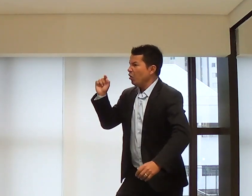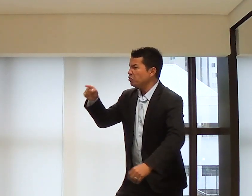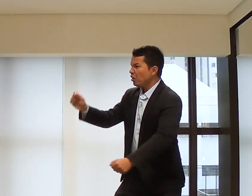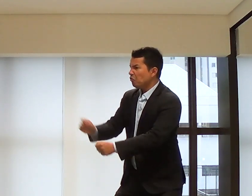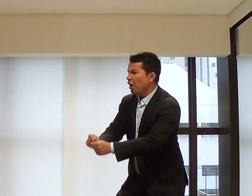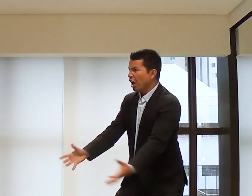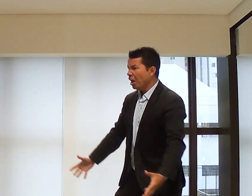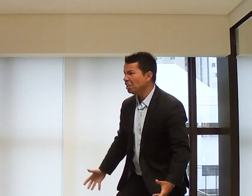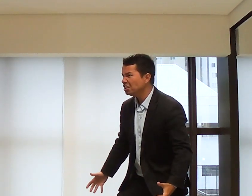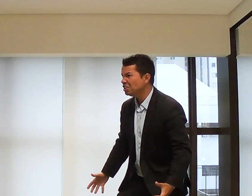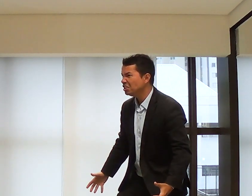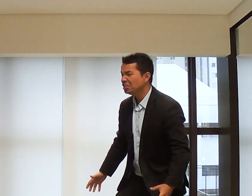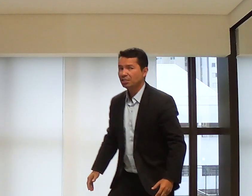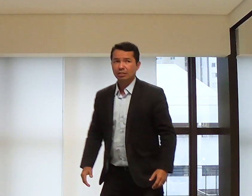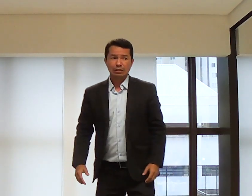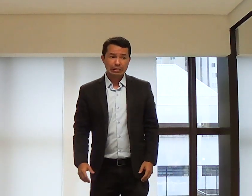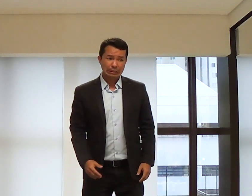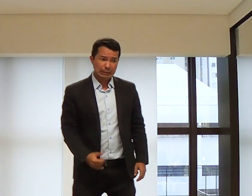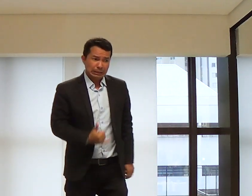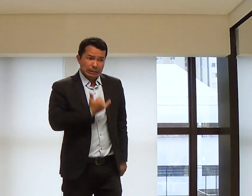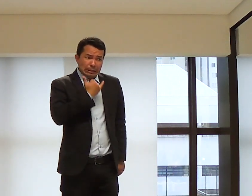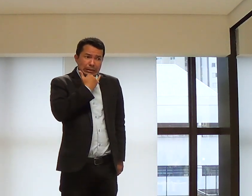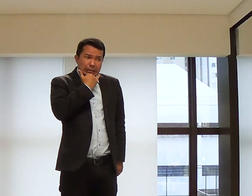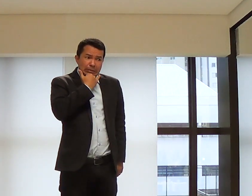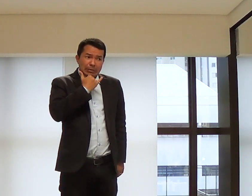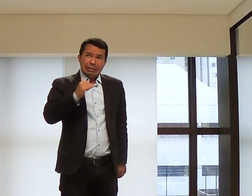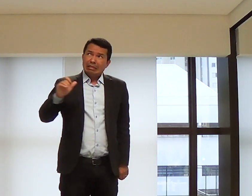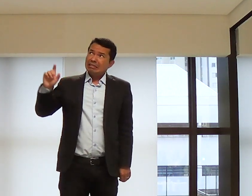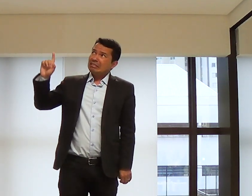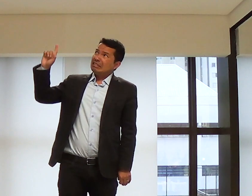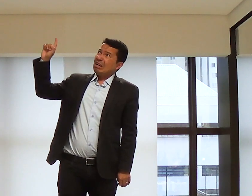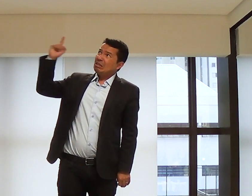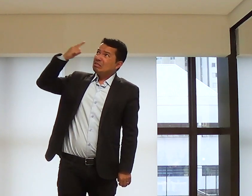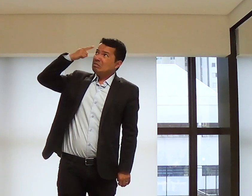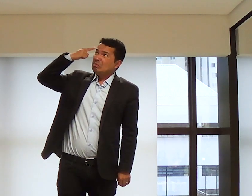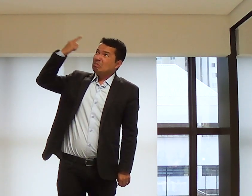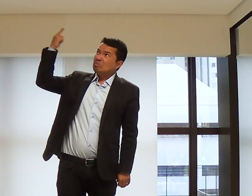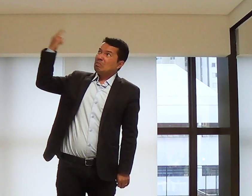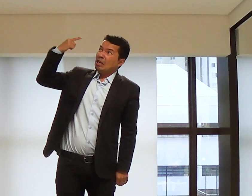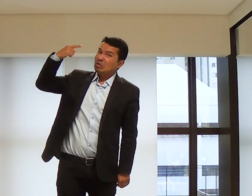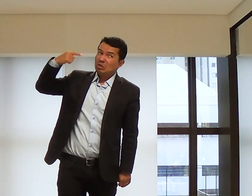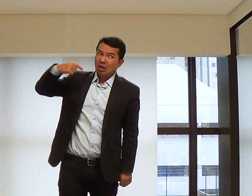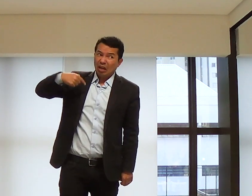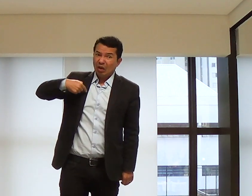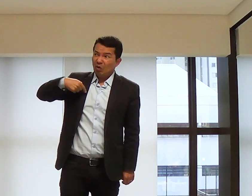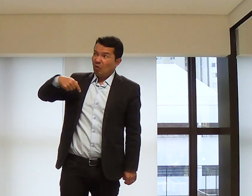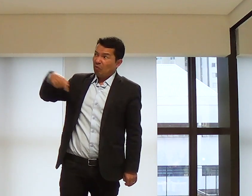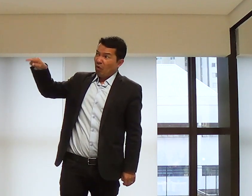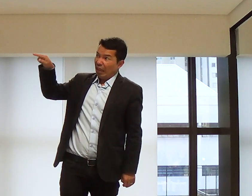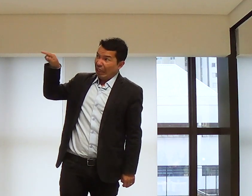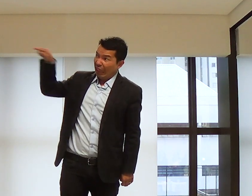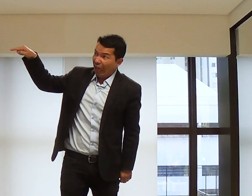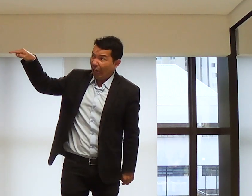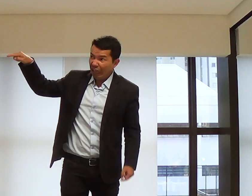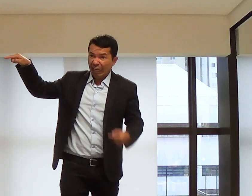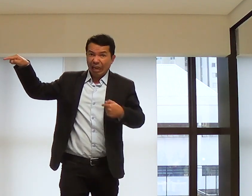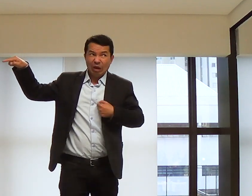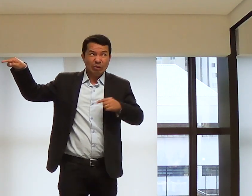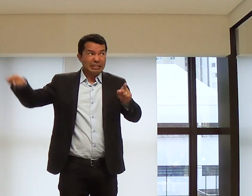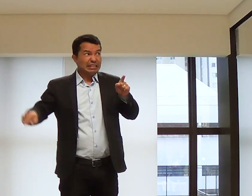Alassim, o que você fez? E ele diz, me perdoe, mas o Senhor me mandou ir a